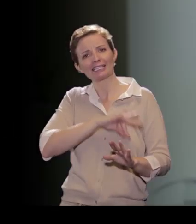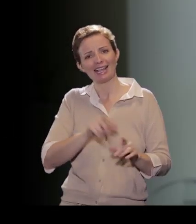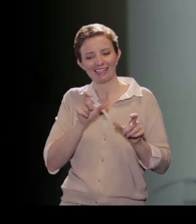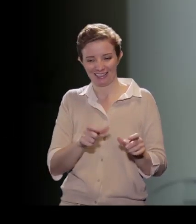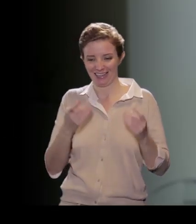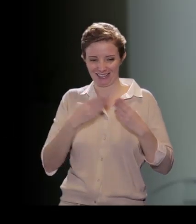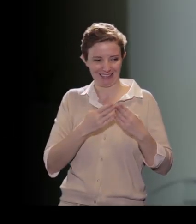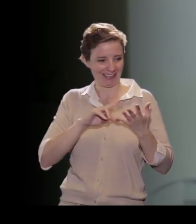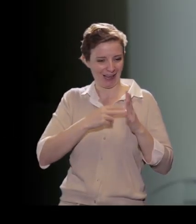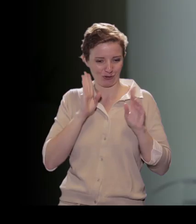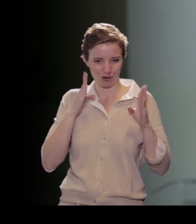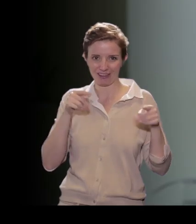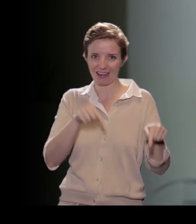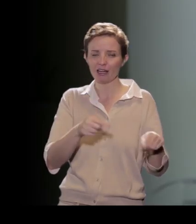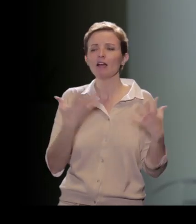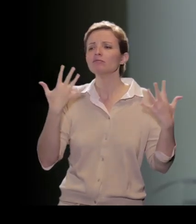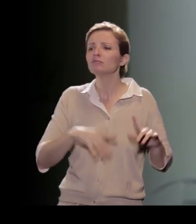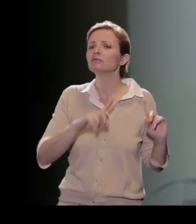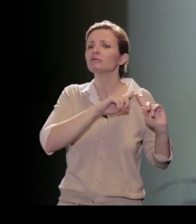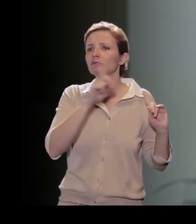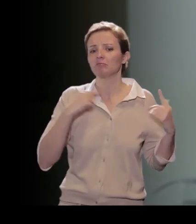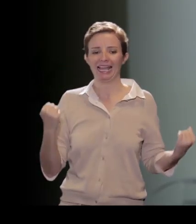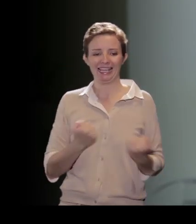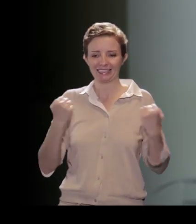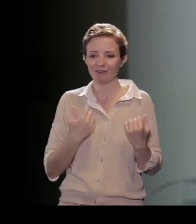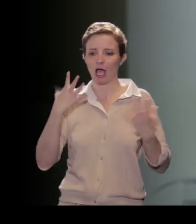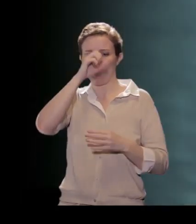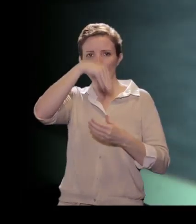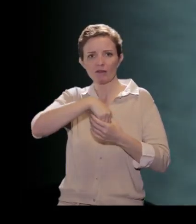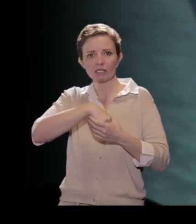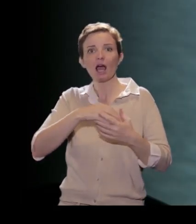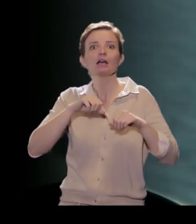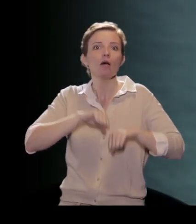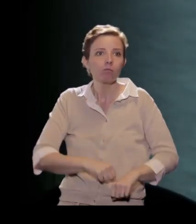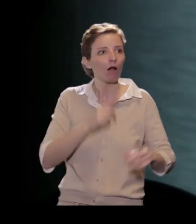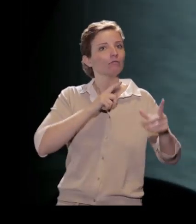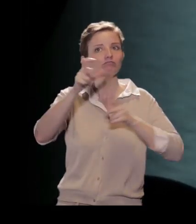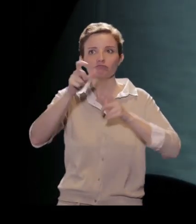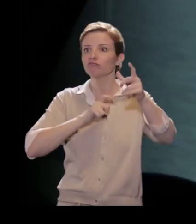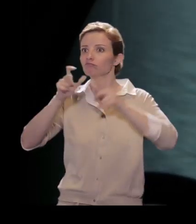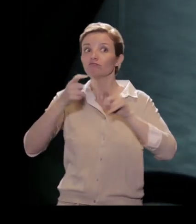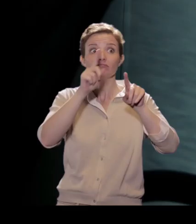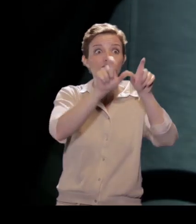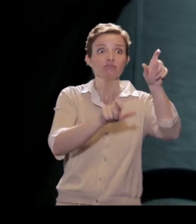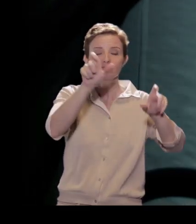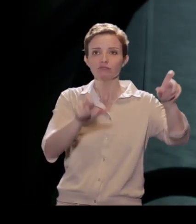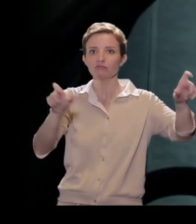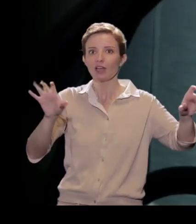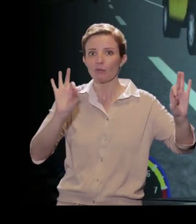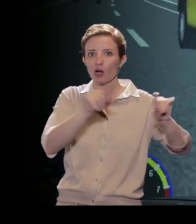fin dalle attività universitarie si ha la possibilità di interagire con i soggetti che sono poi parte attiva nelle attività che abbiamo